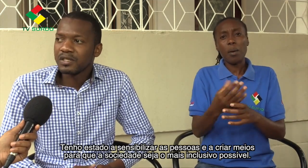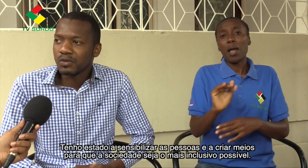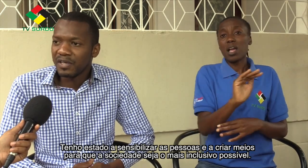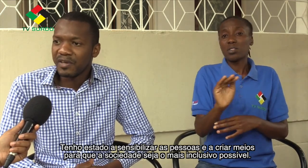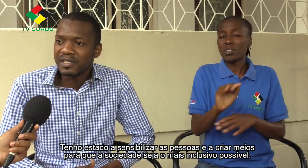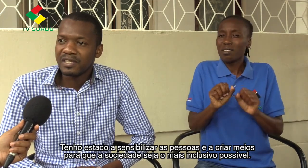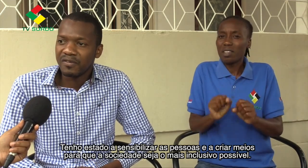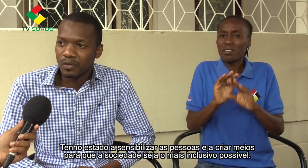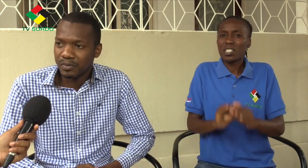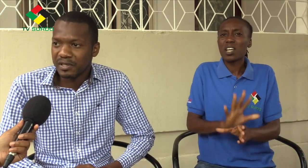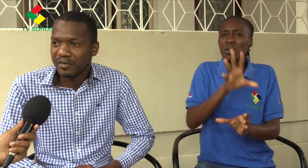inclusivo e acessível possível.